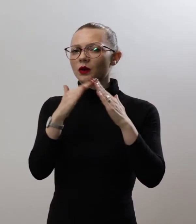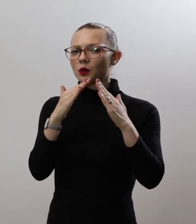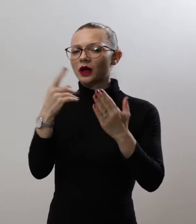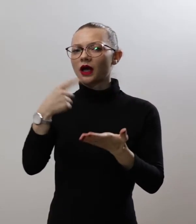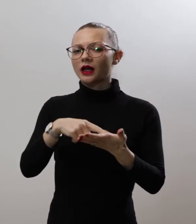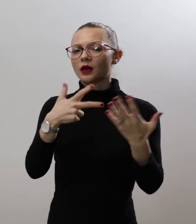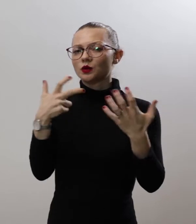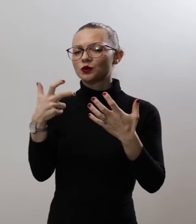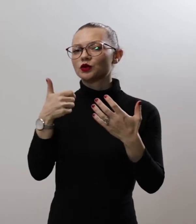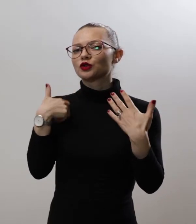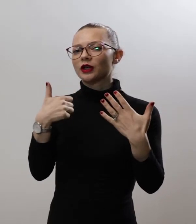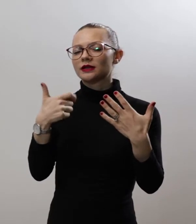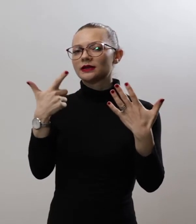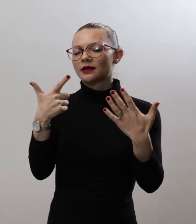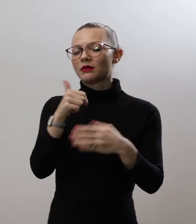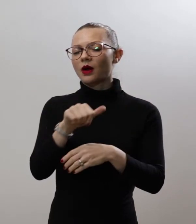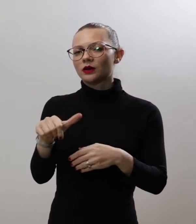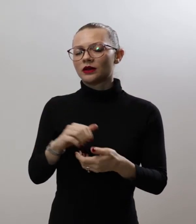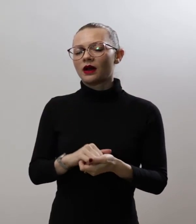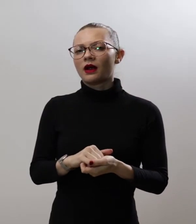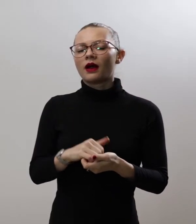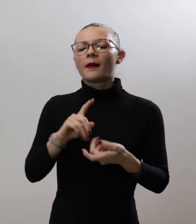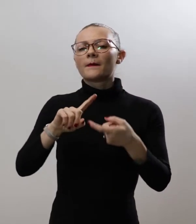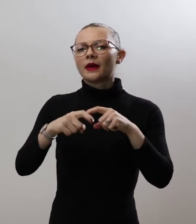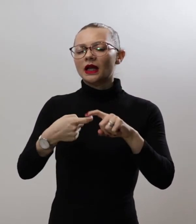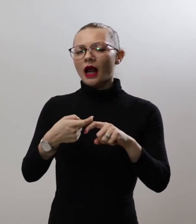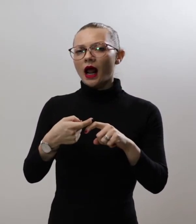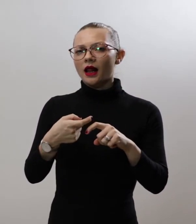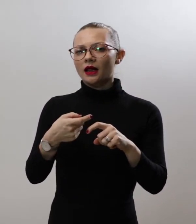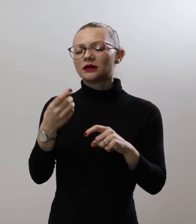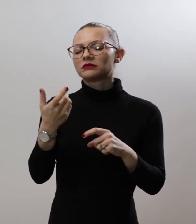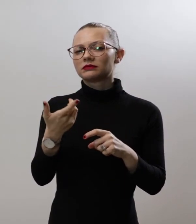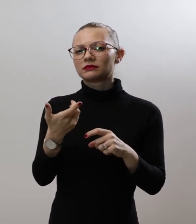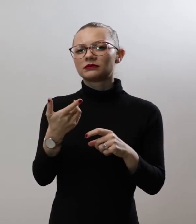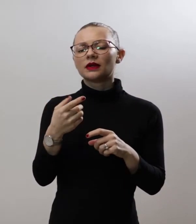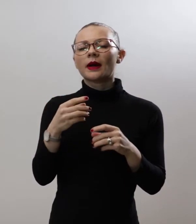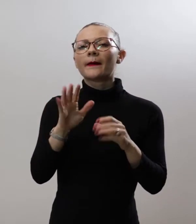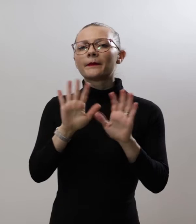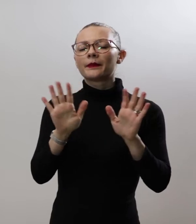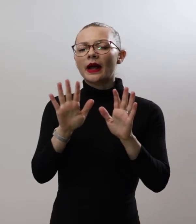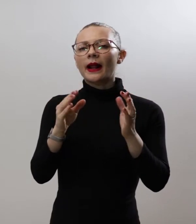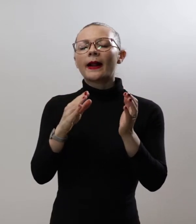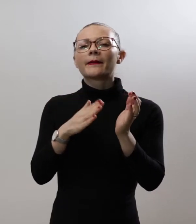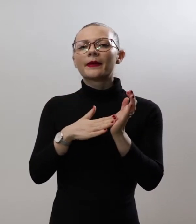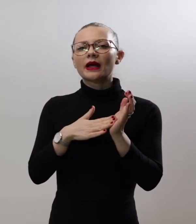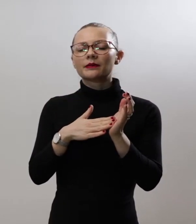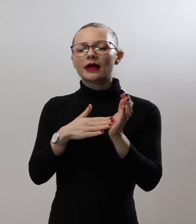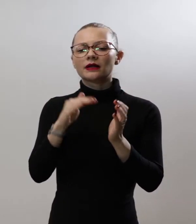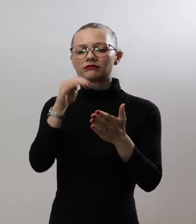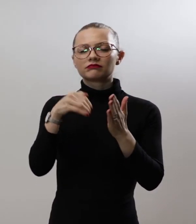година Материјал, техника, белмермер, делкање Димензии